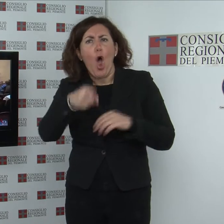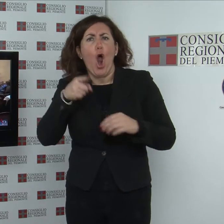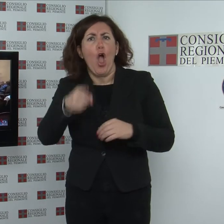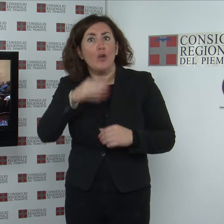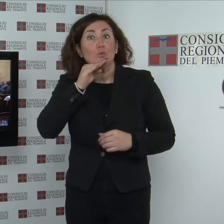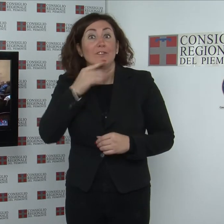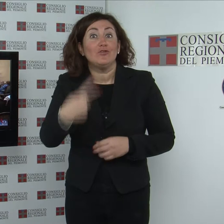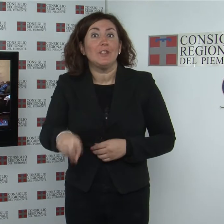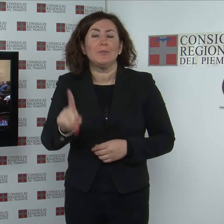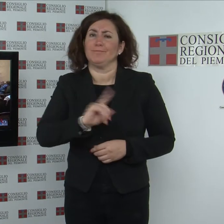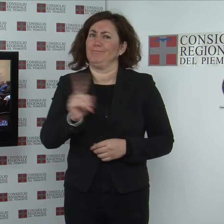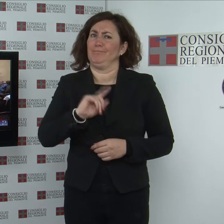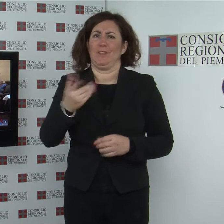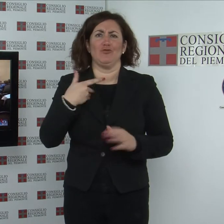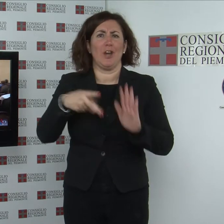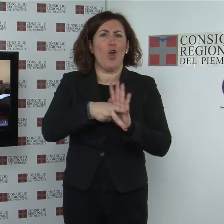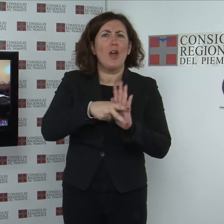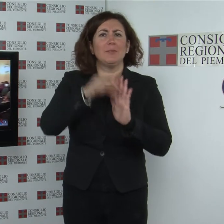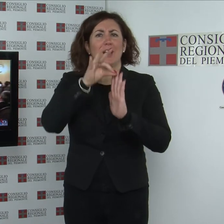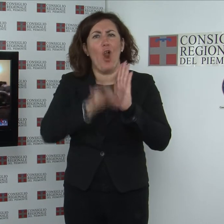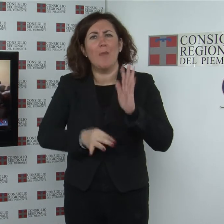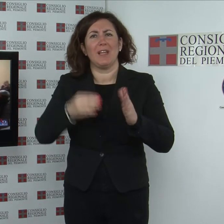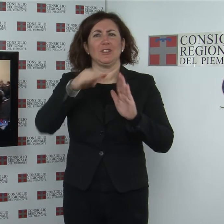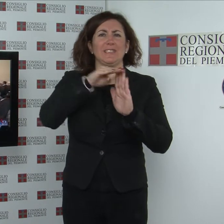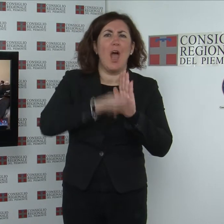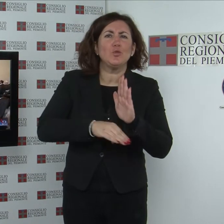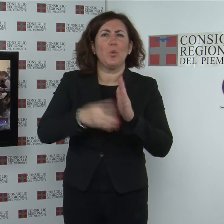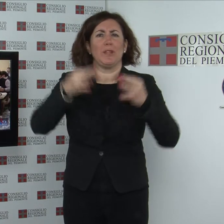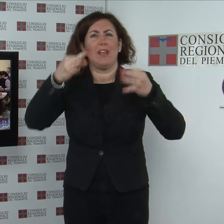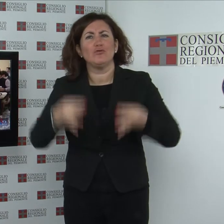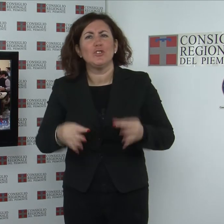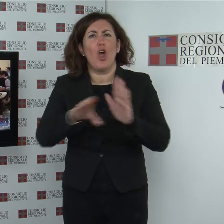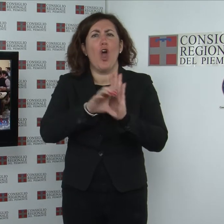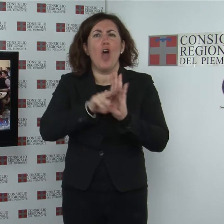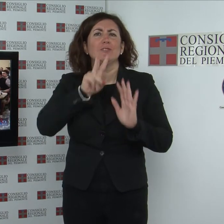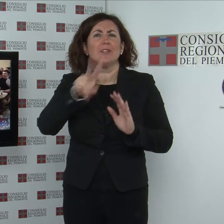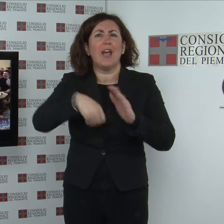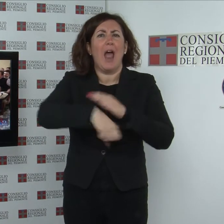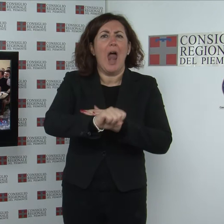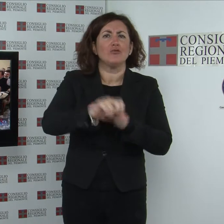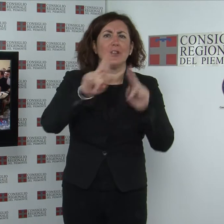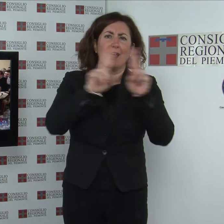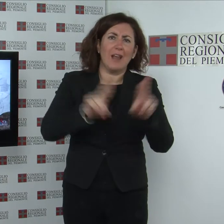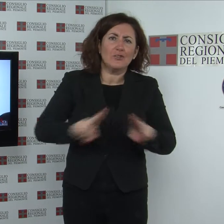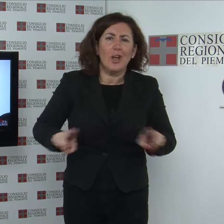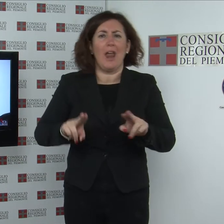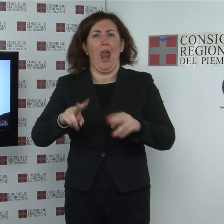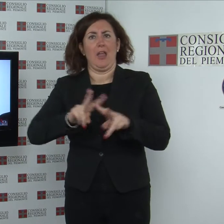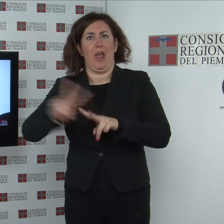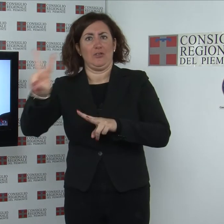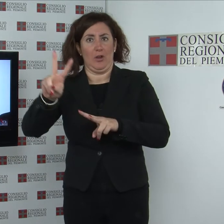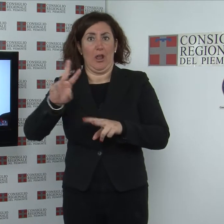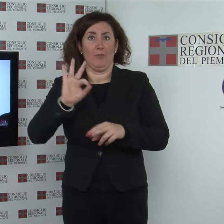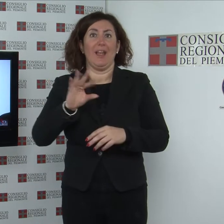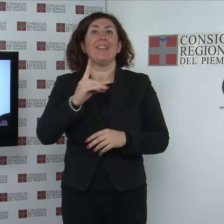norme regolamenti statuti decisioni codici in ambito calcistico internazionale e nazionale e il titolo del libro di